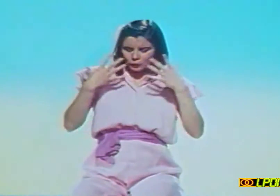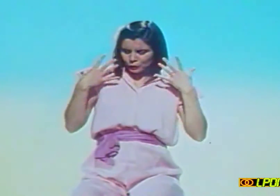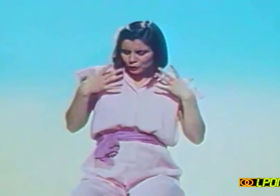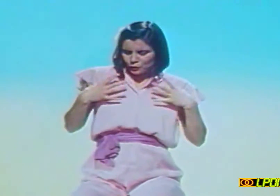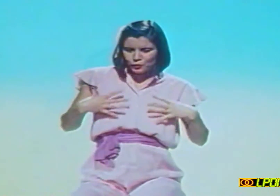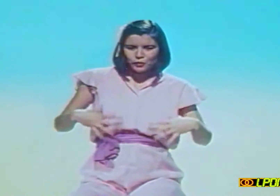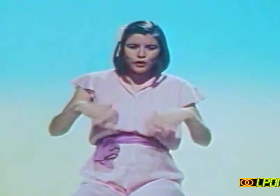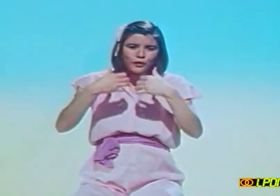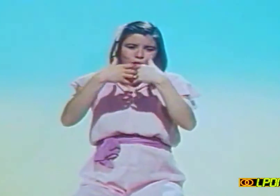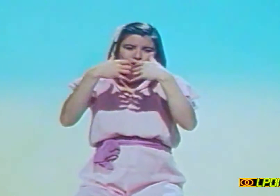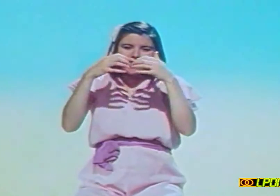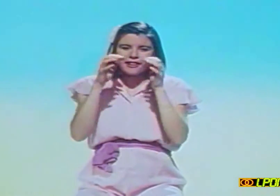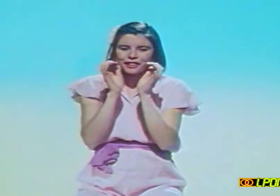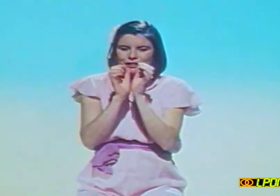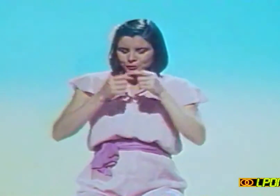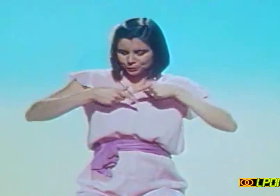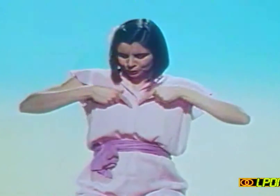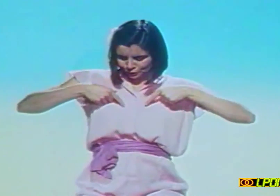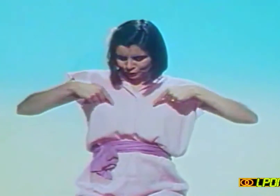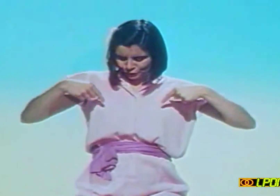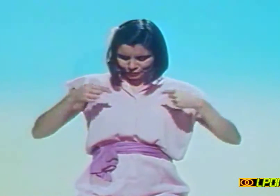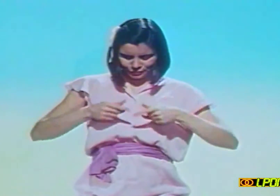couleur orange, avec de jolies rayures noires.